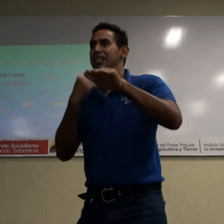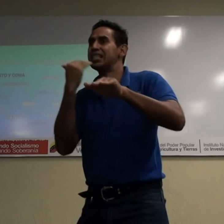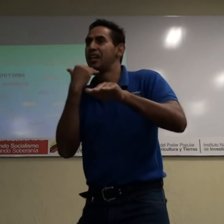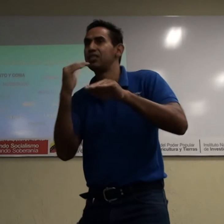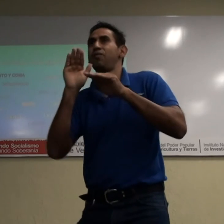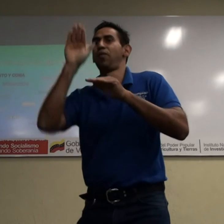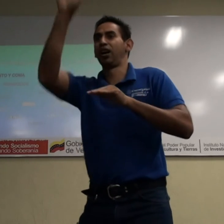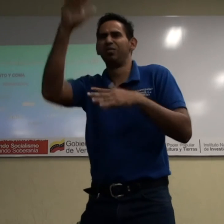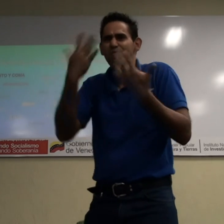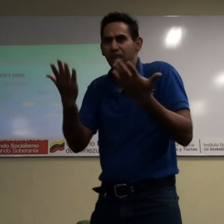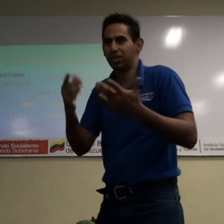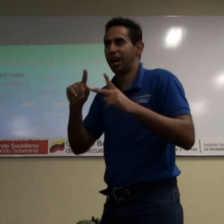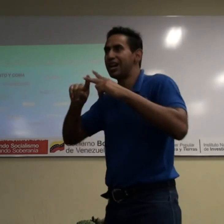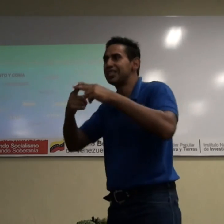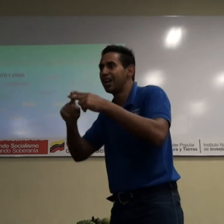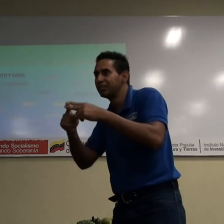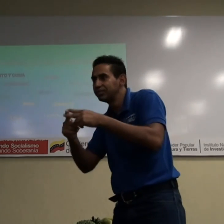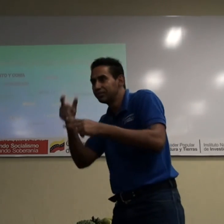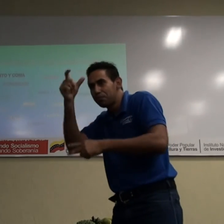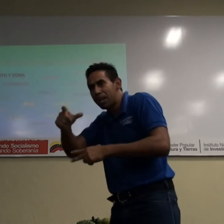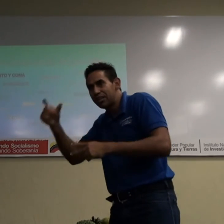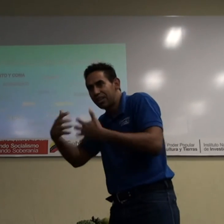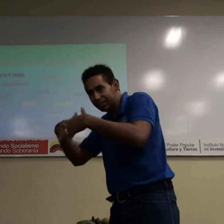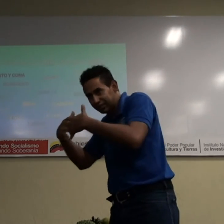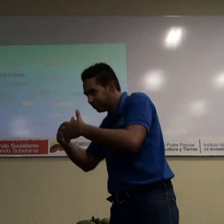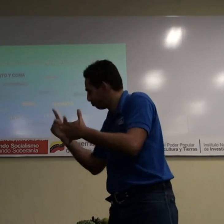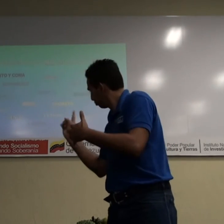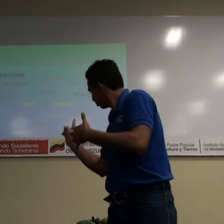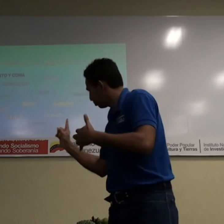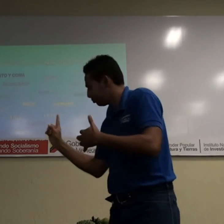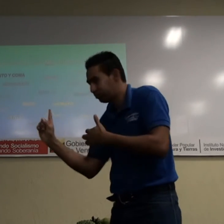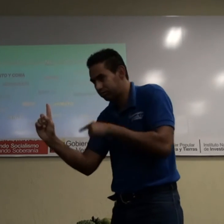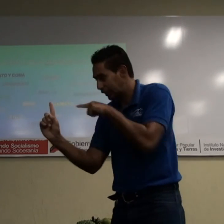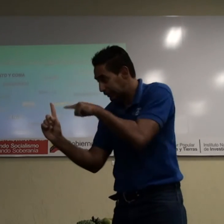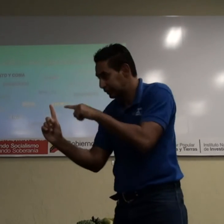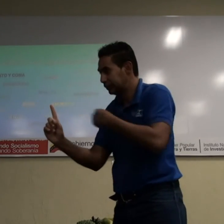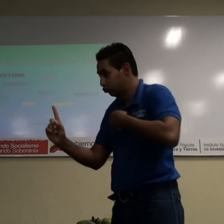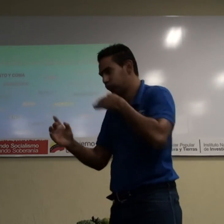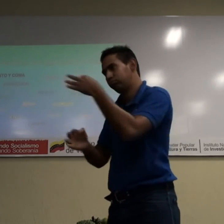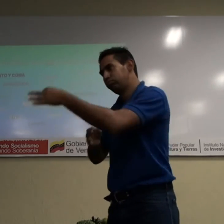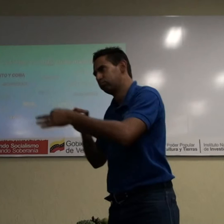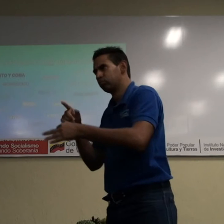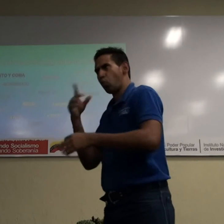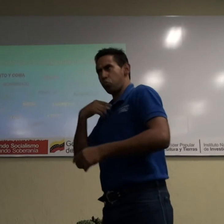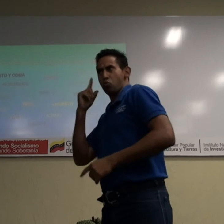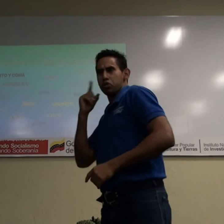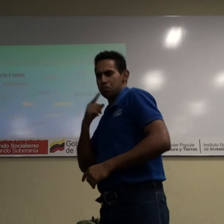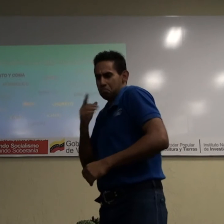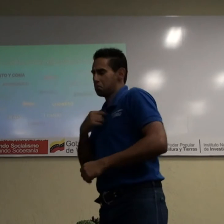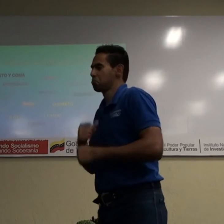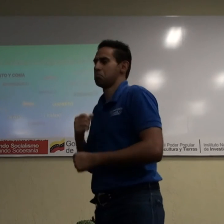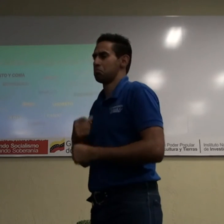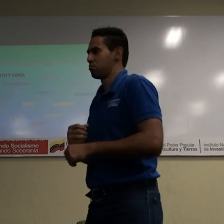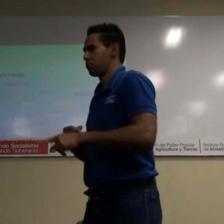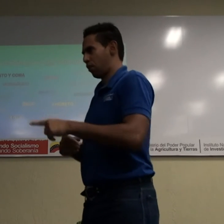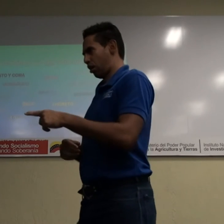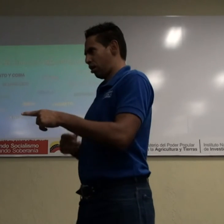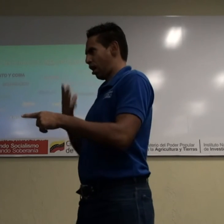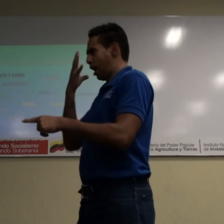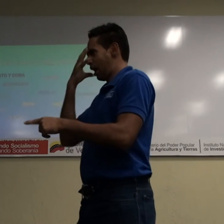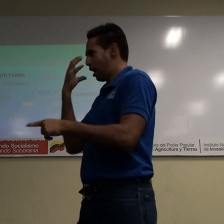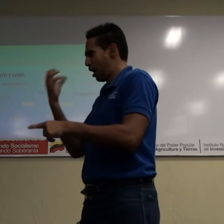pero vamos paso a paso. Se está empezando, se están haciendo talleres, ¿verdad? Se traen personas, donde se le explica,